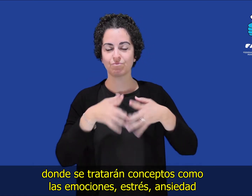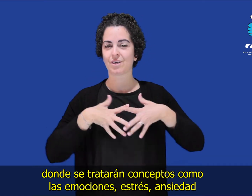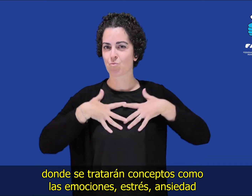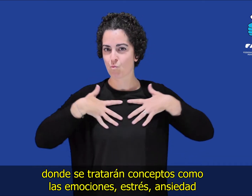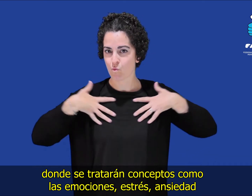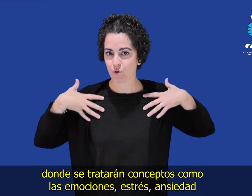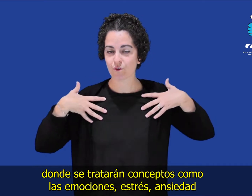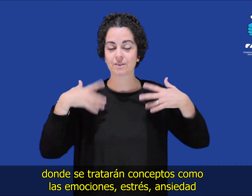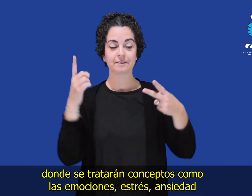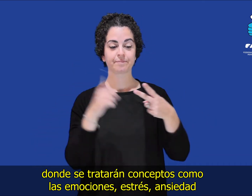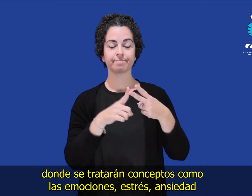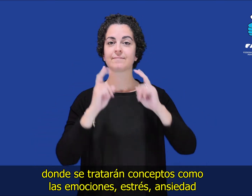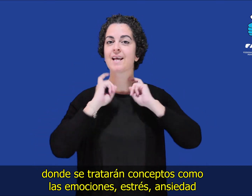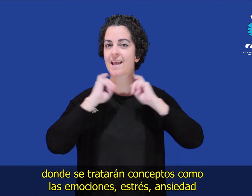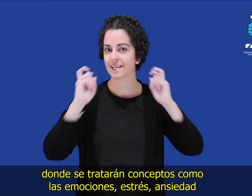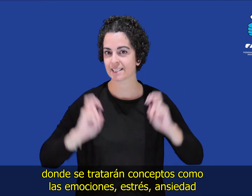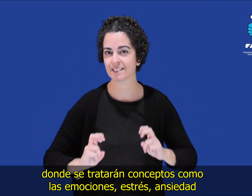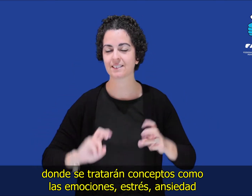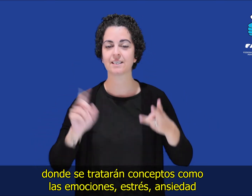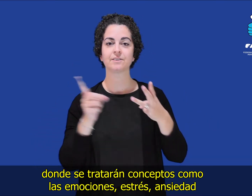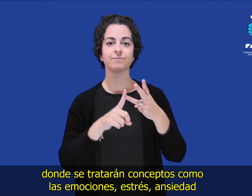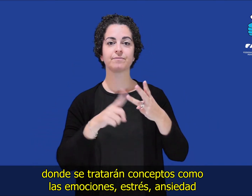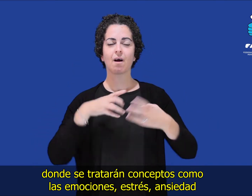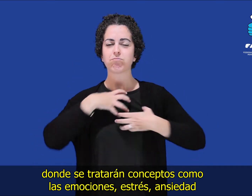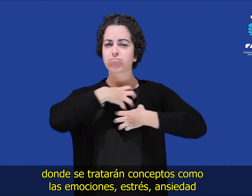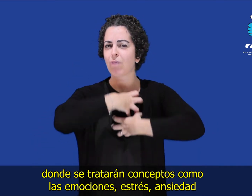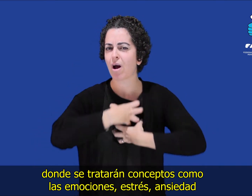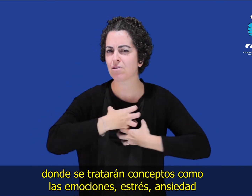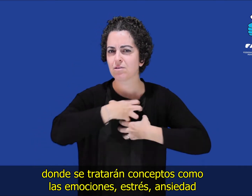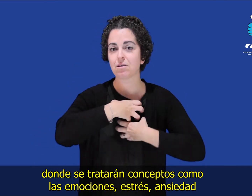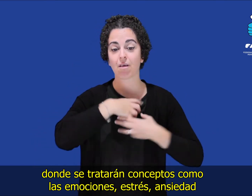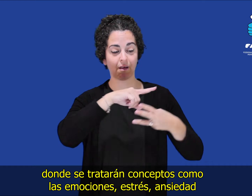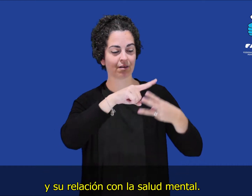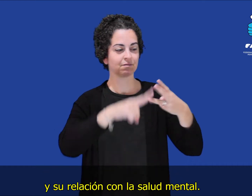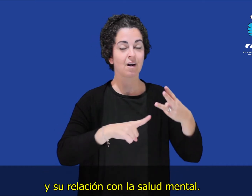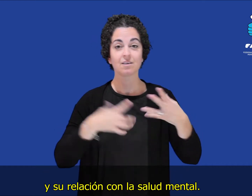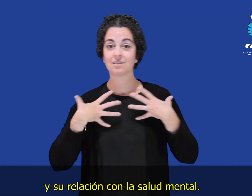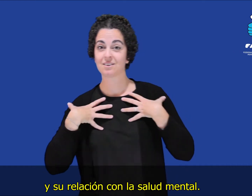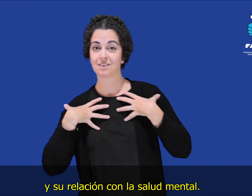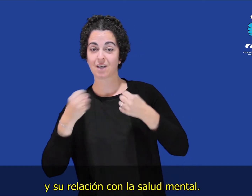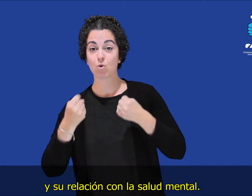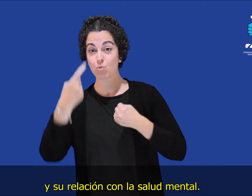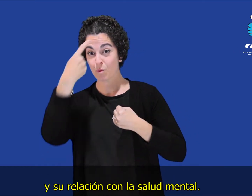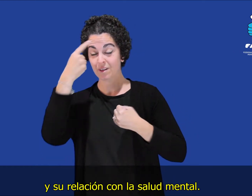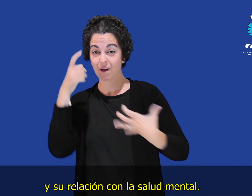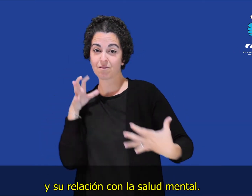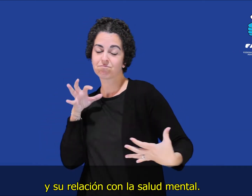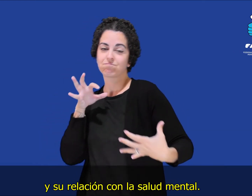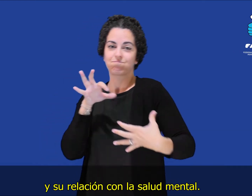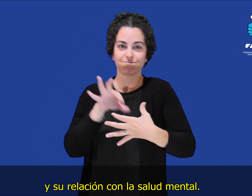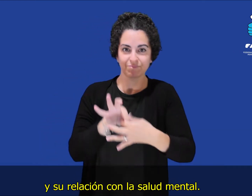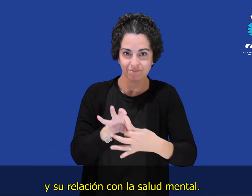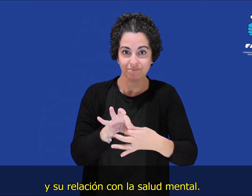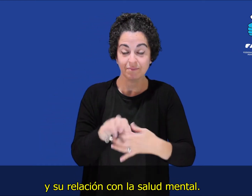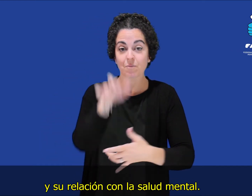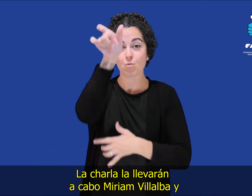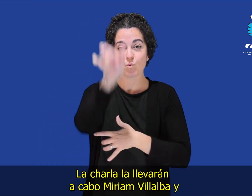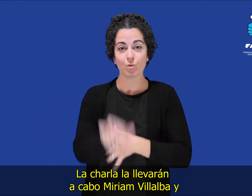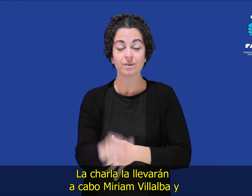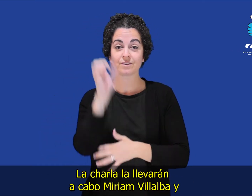conceptos como las emociones, el estrés, la ansiedad y su relación con la salud